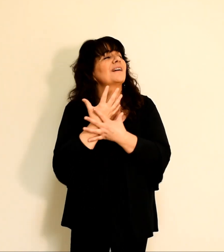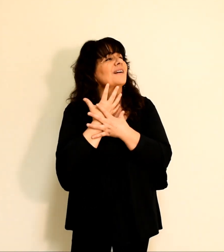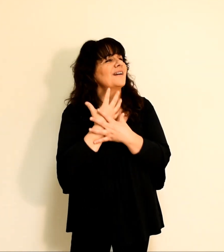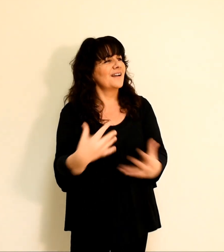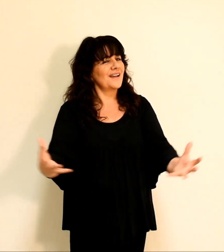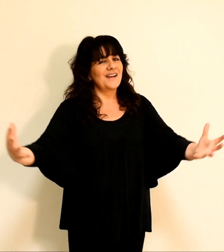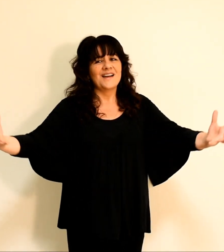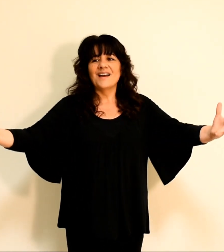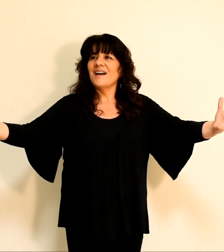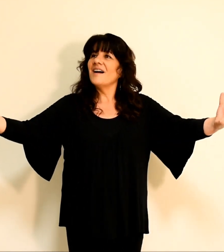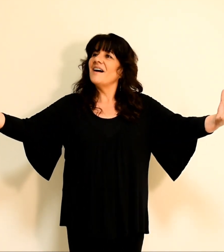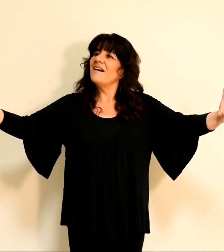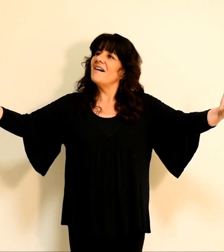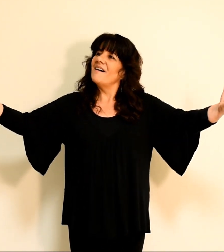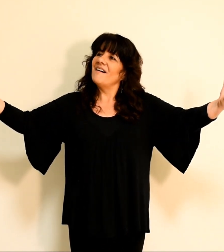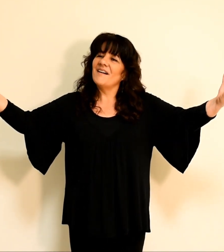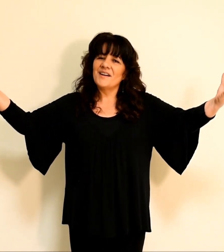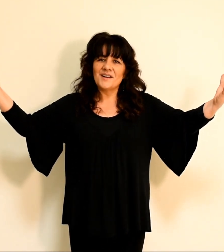tu es si grand.